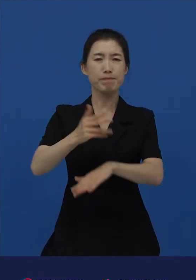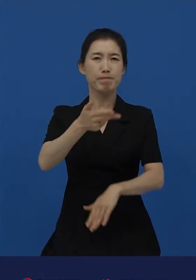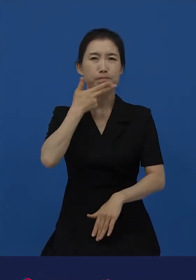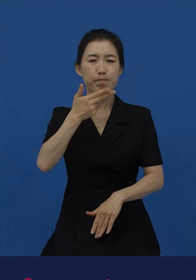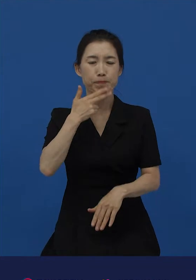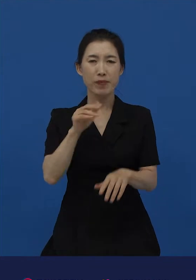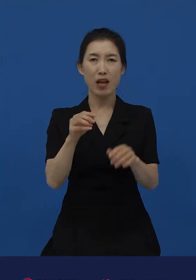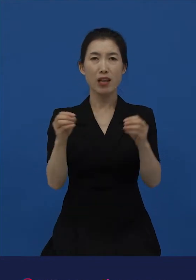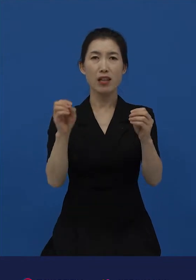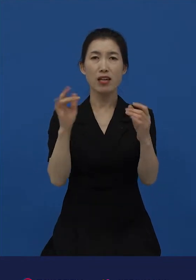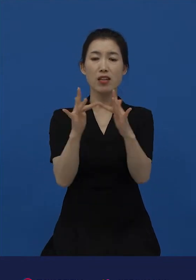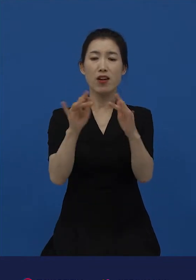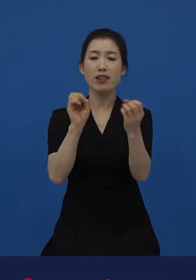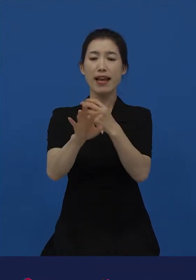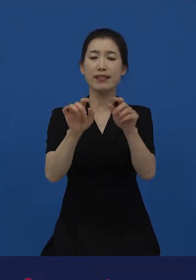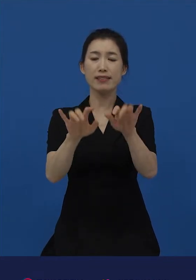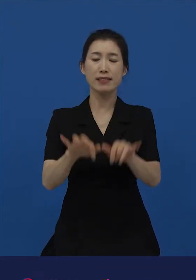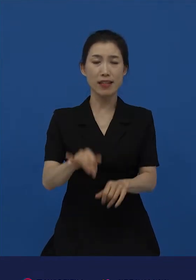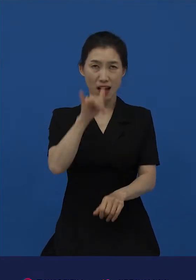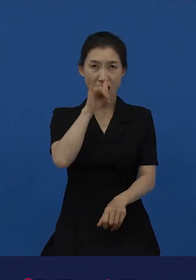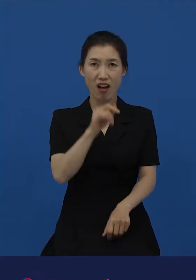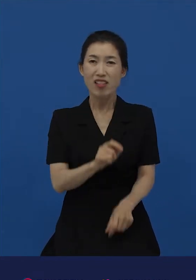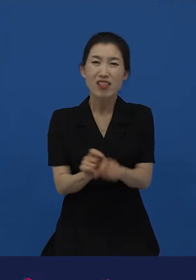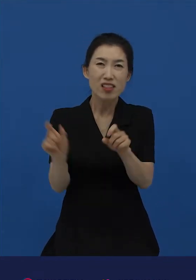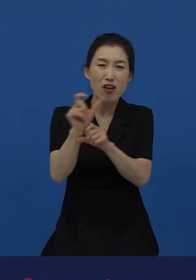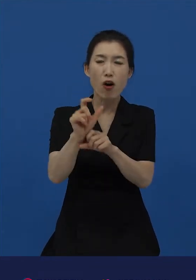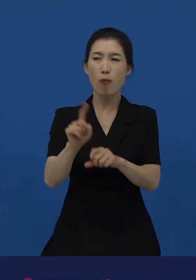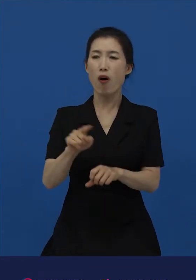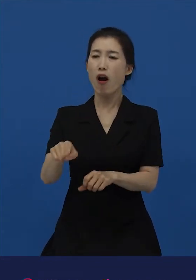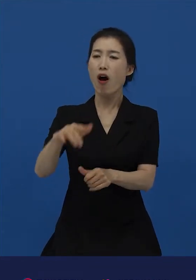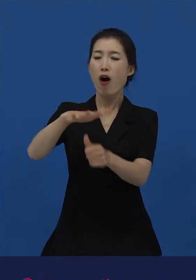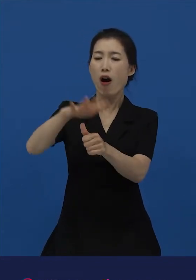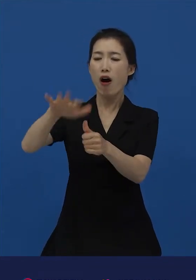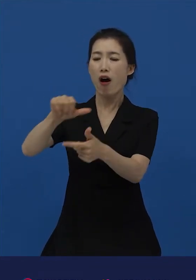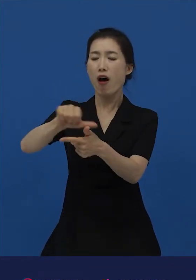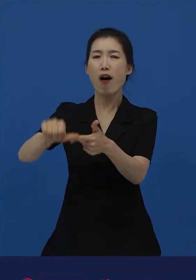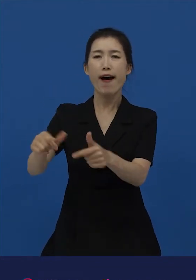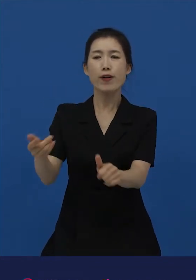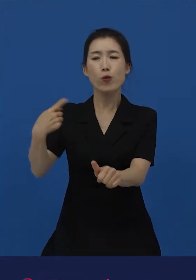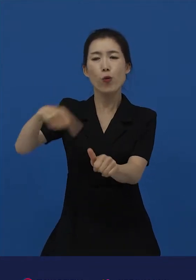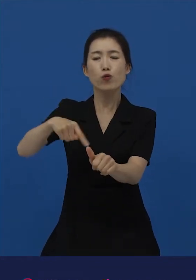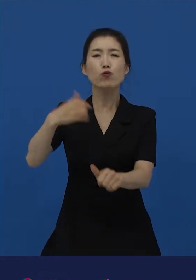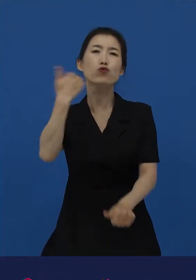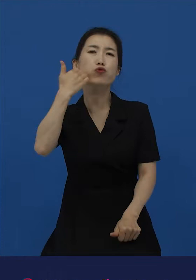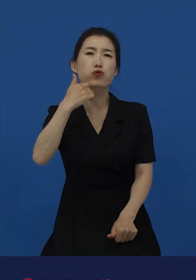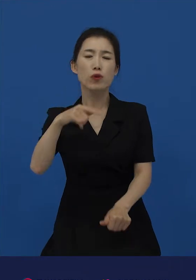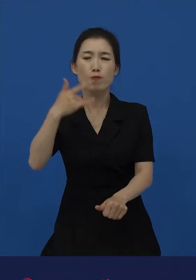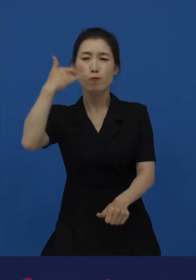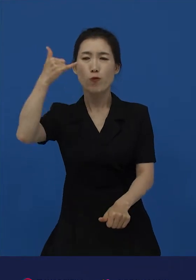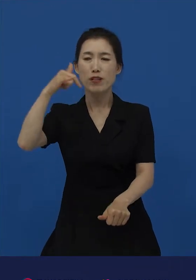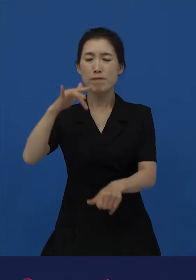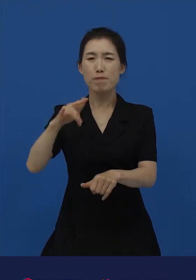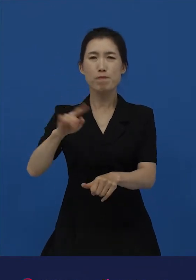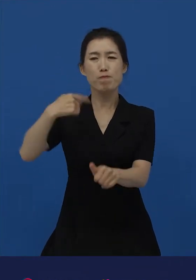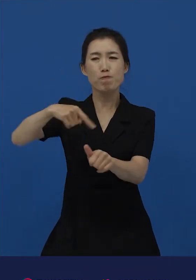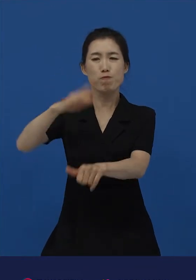이렇게 말입니다. 심지어 아이들 교육을 어떻게 시켰냐며 부모님들을 꾸짖기까지 했습니다.